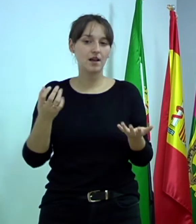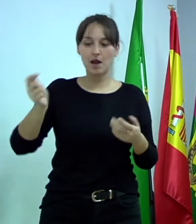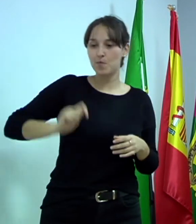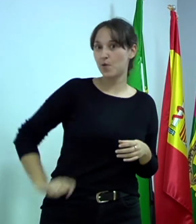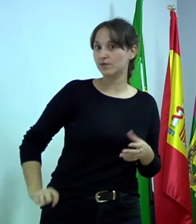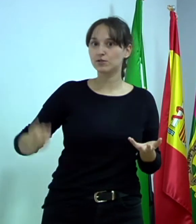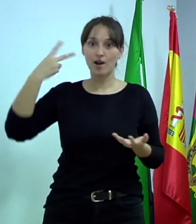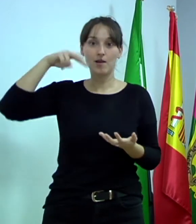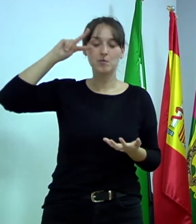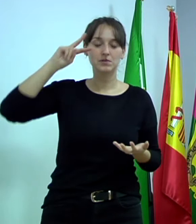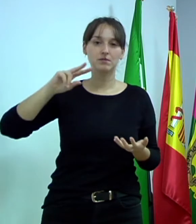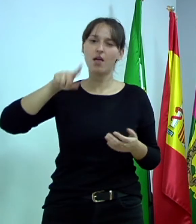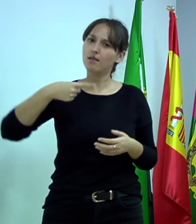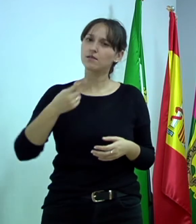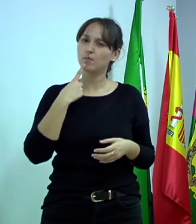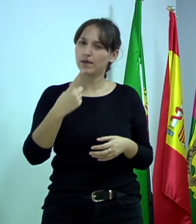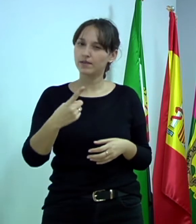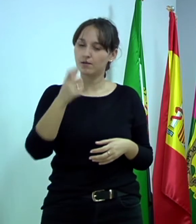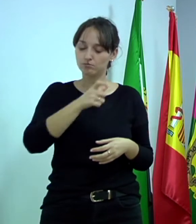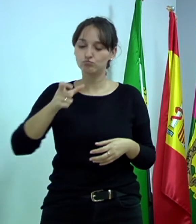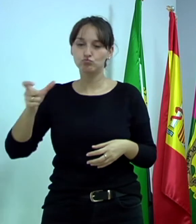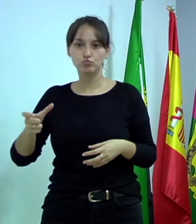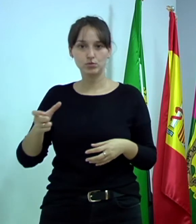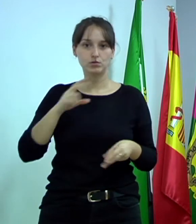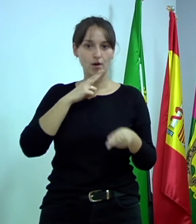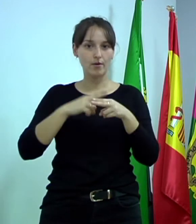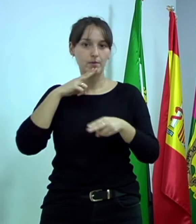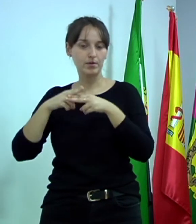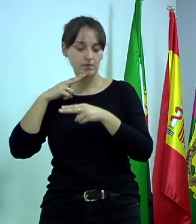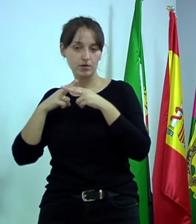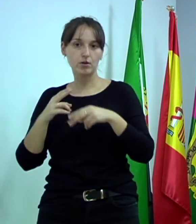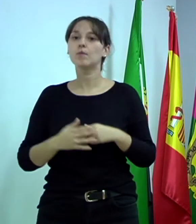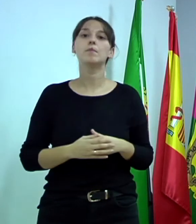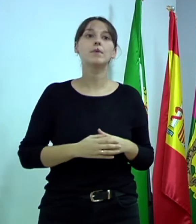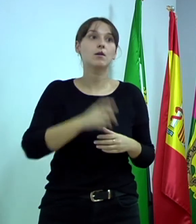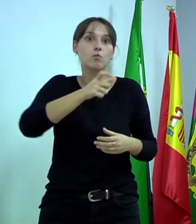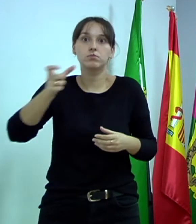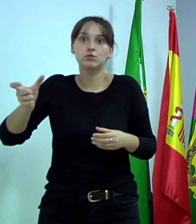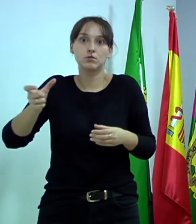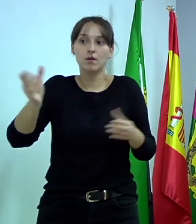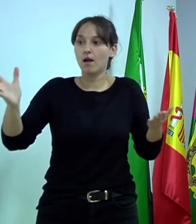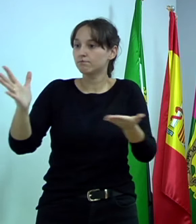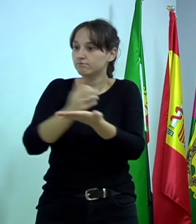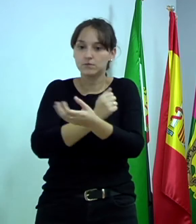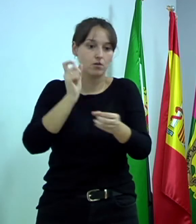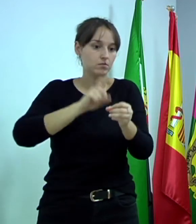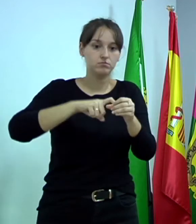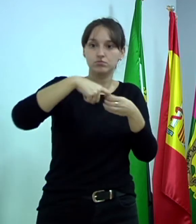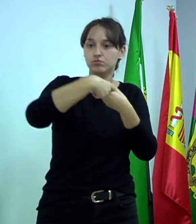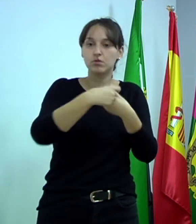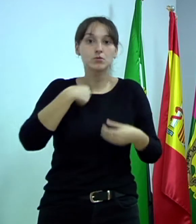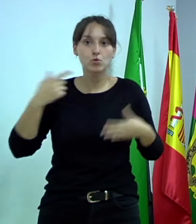el experto, que luego os diré quiénes son, con toda la población que quiera asistir. Así que yo animo de verdad que